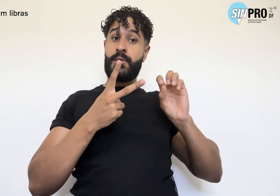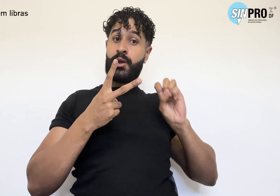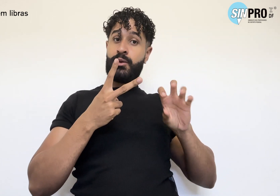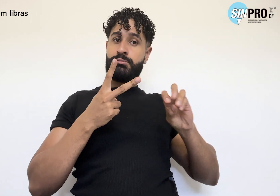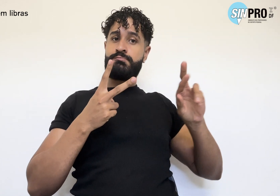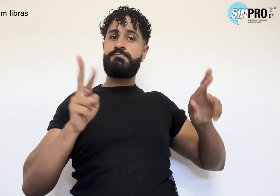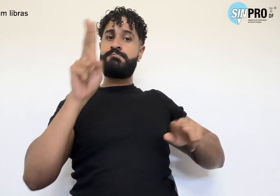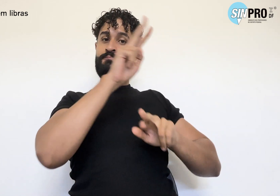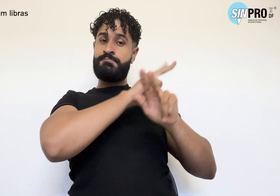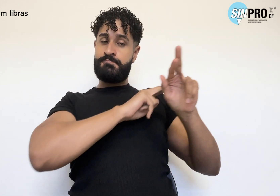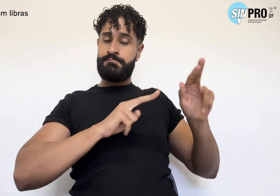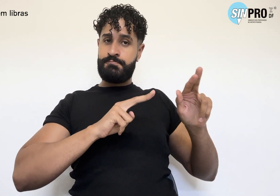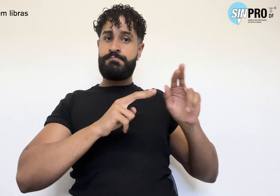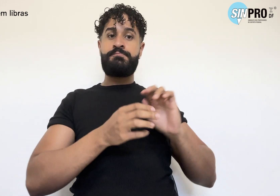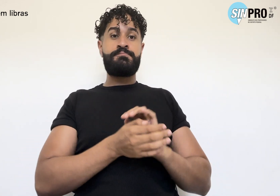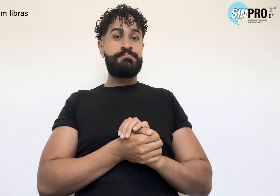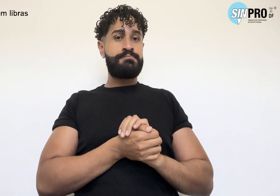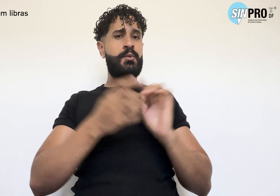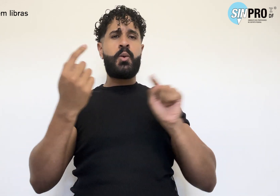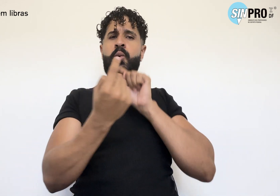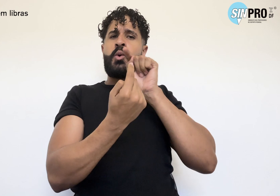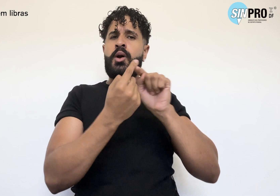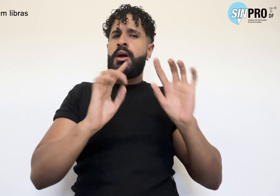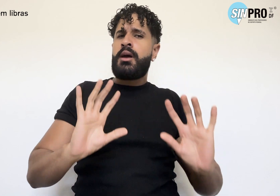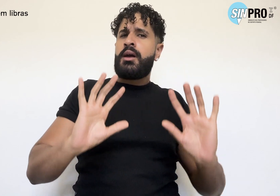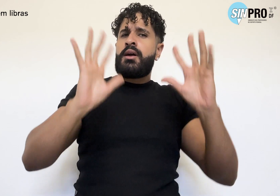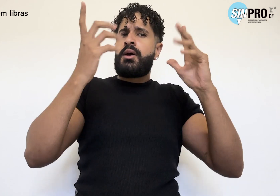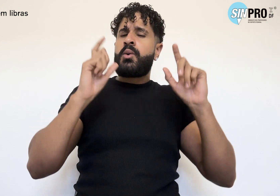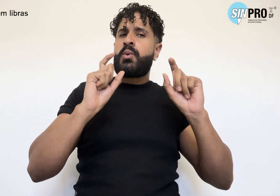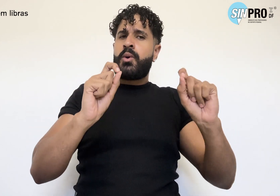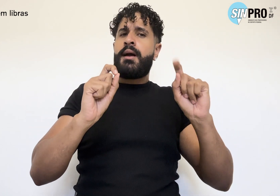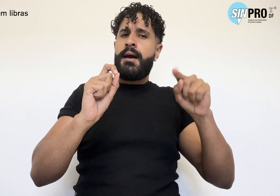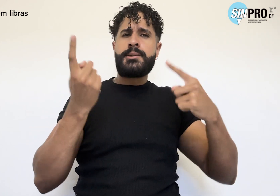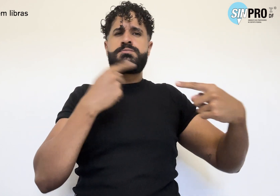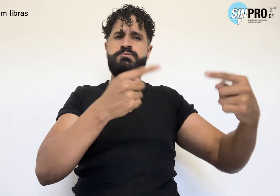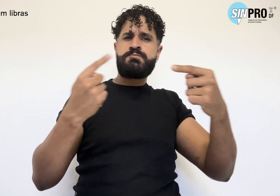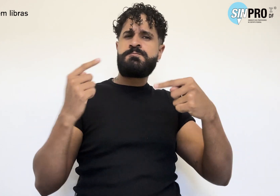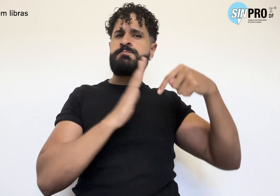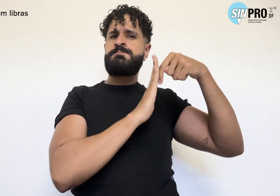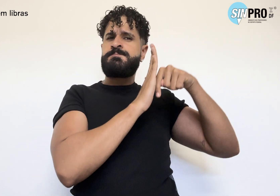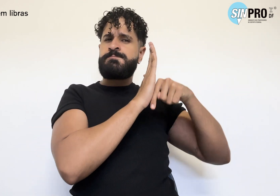O objetivo do evento é aprofundar os debates relativos à